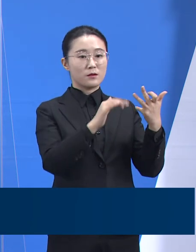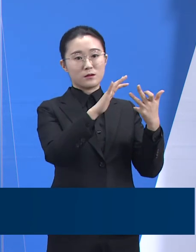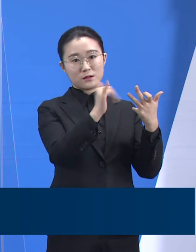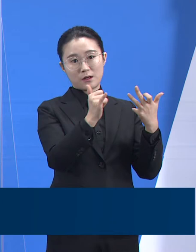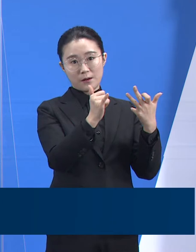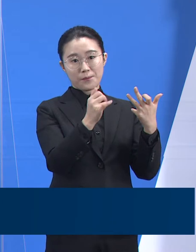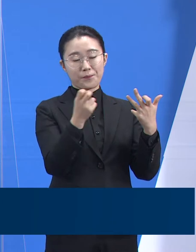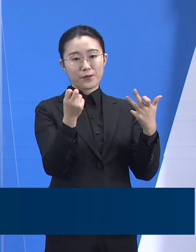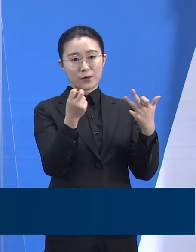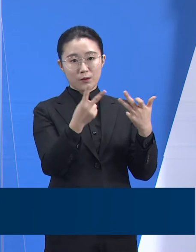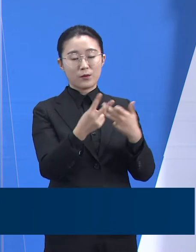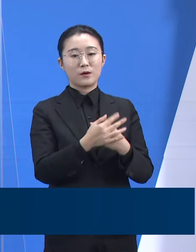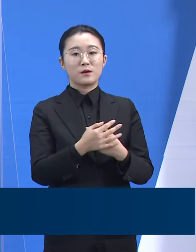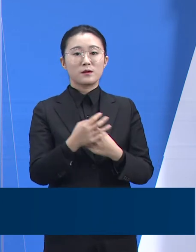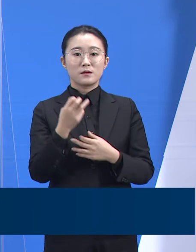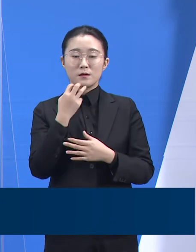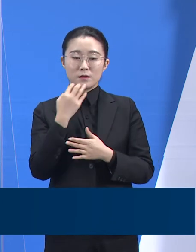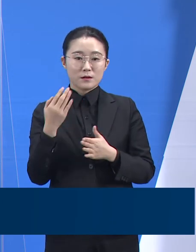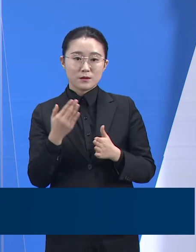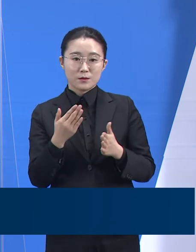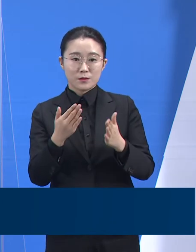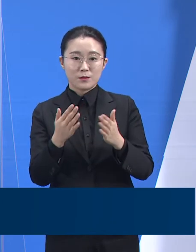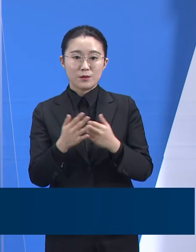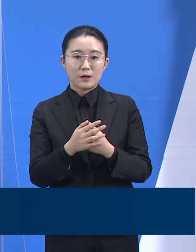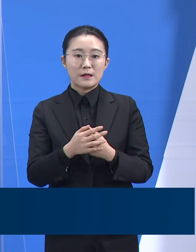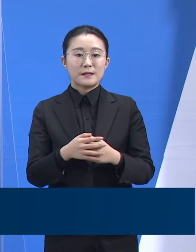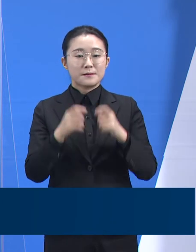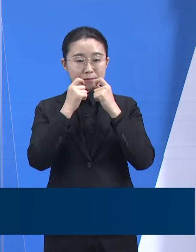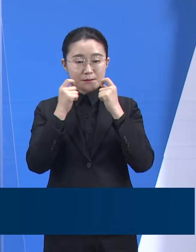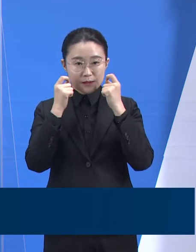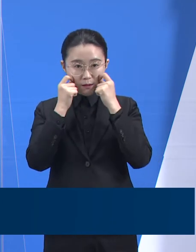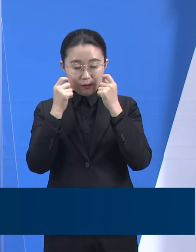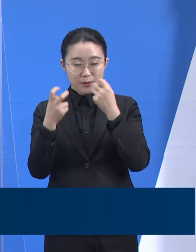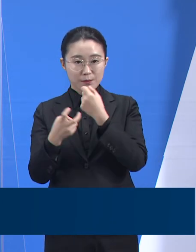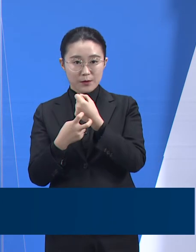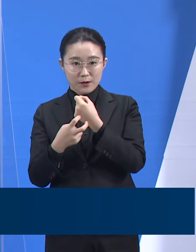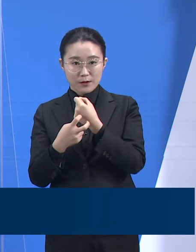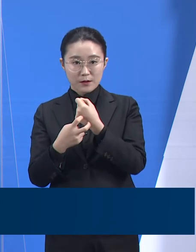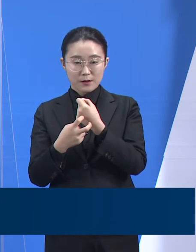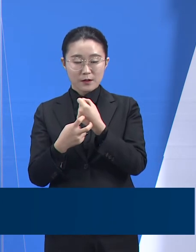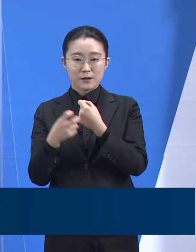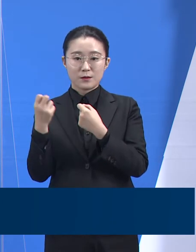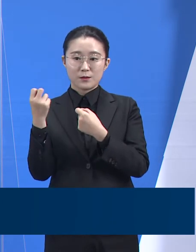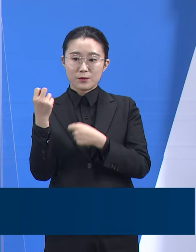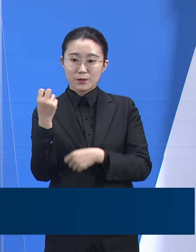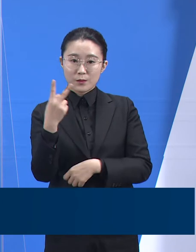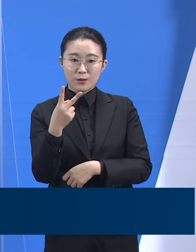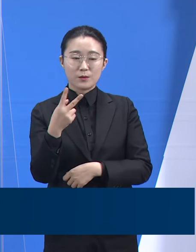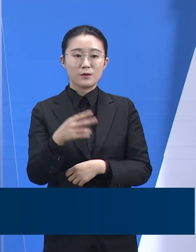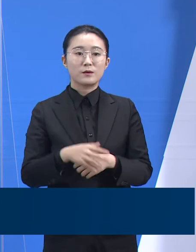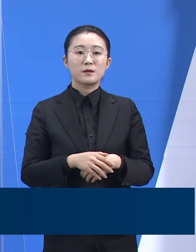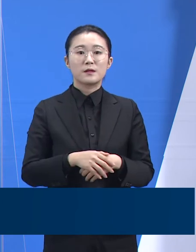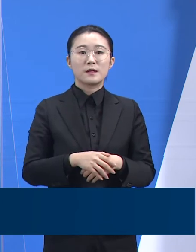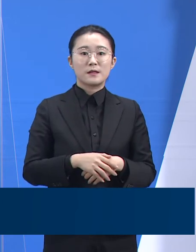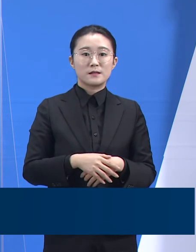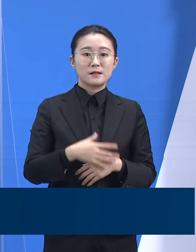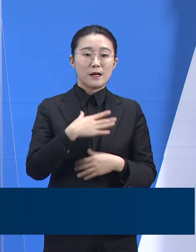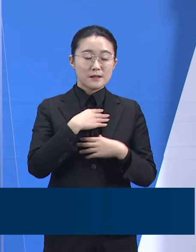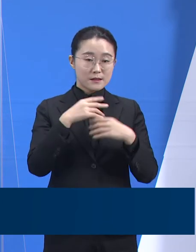경기도의 소방인력 10명이 안산 단원의 라이트 요양병원에 경기도의 소방인력 10명입니다.